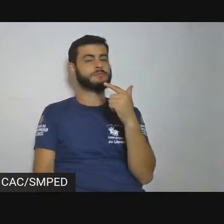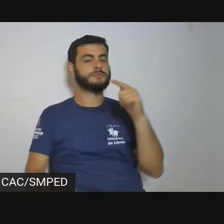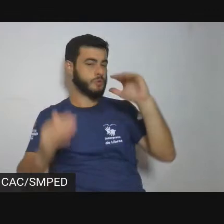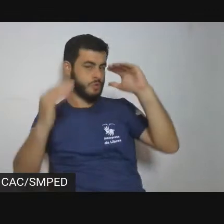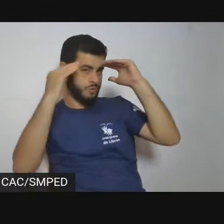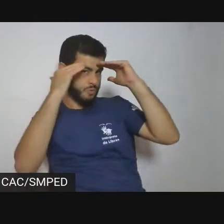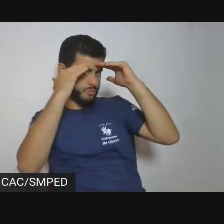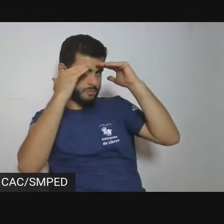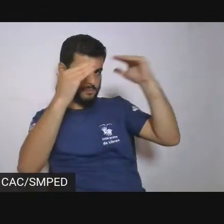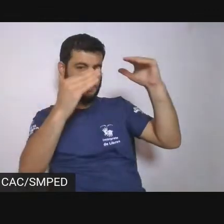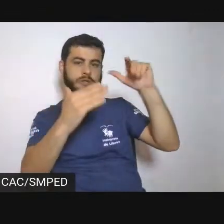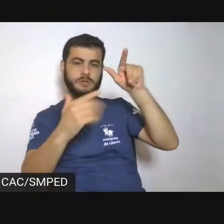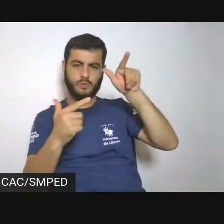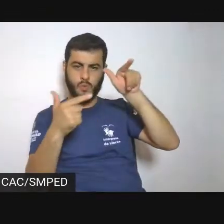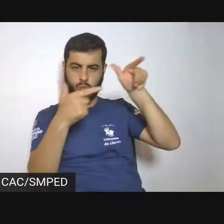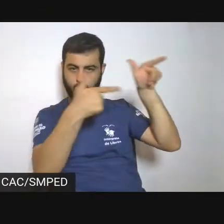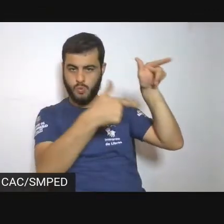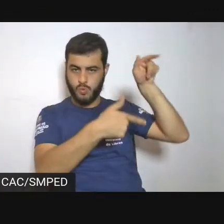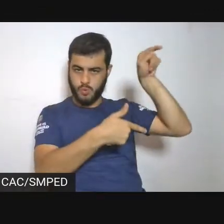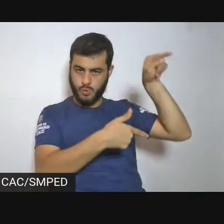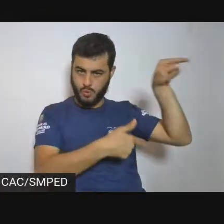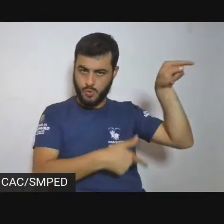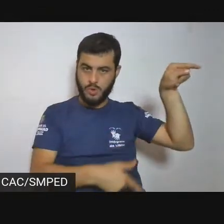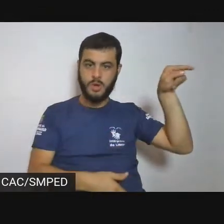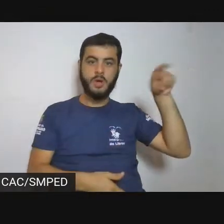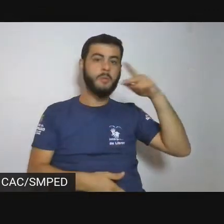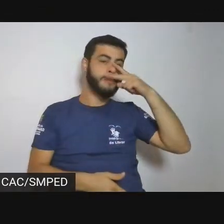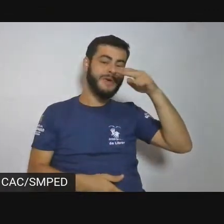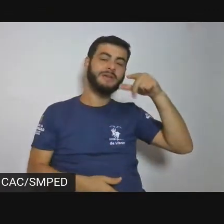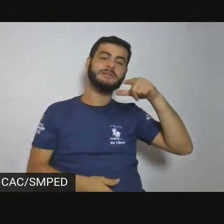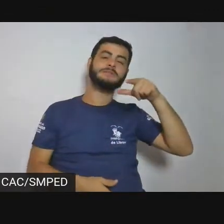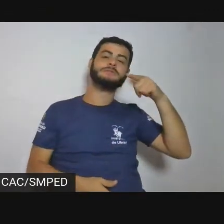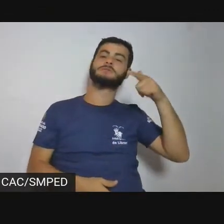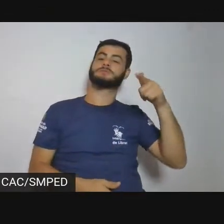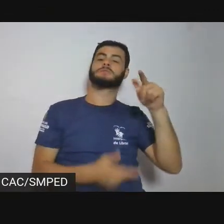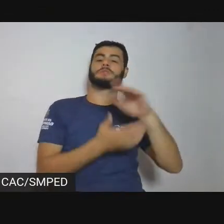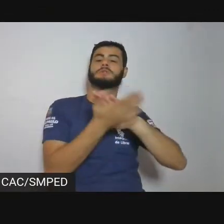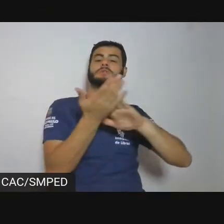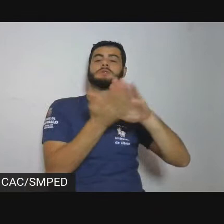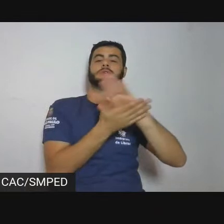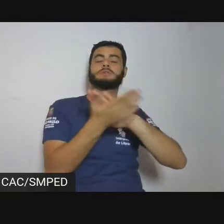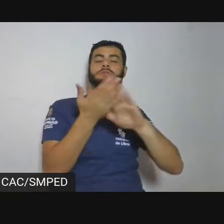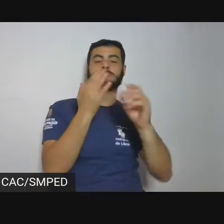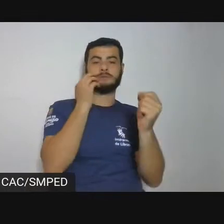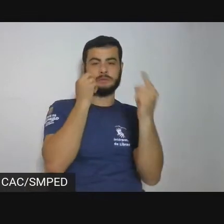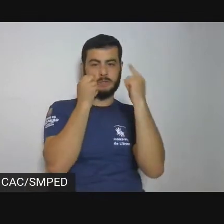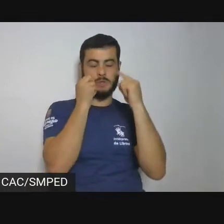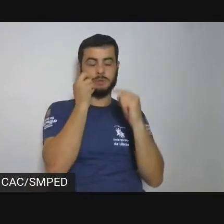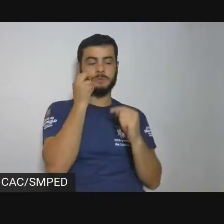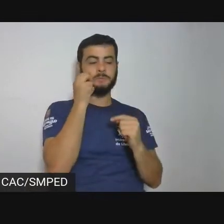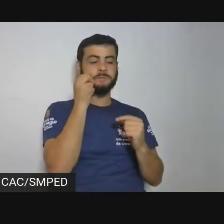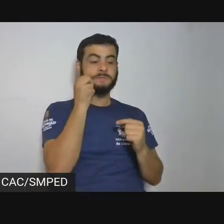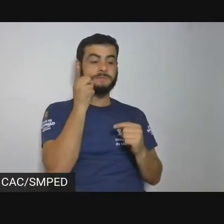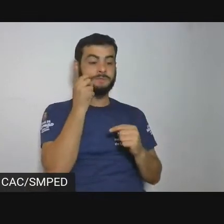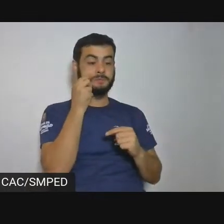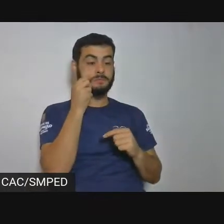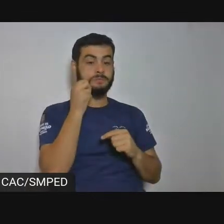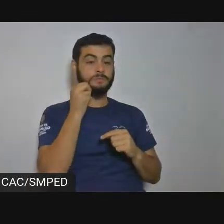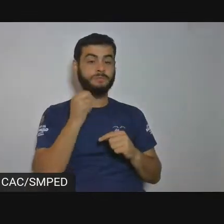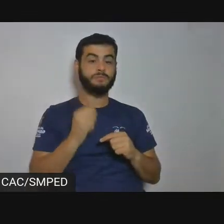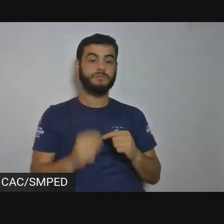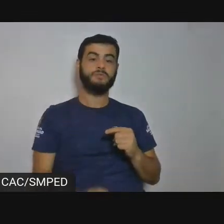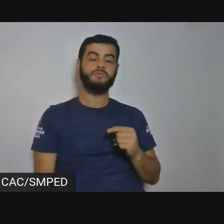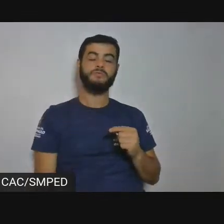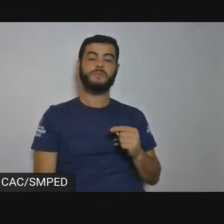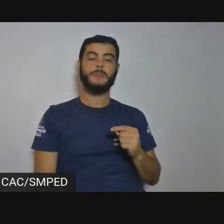curiosamente logo tem um grau de estranheza. e aí fazem parte dessa, vamos dizer assim, desse,